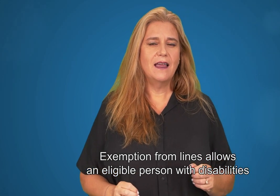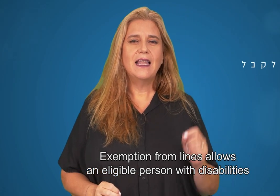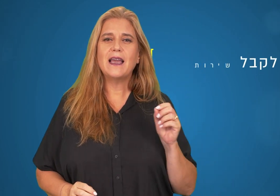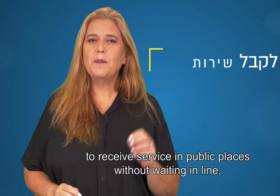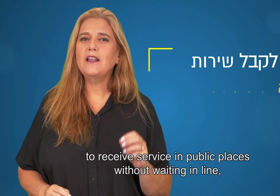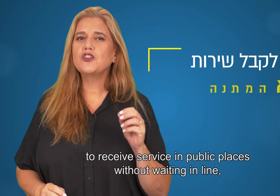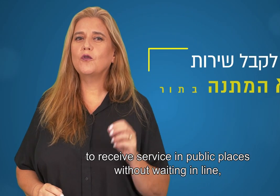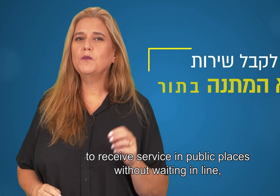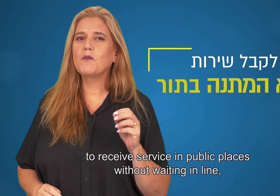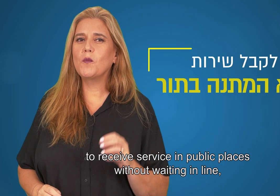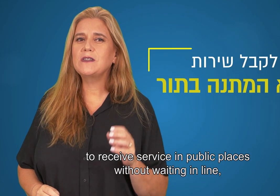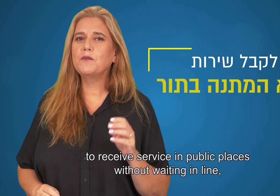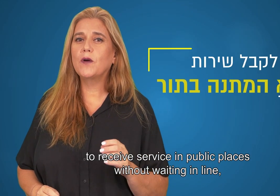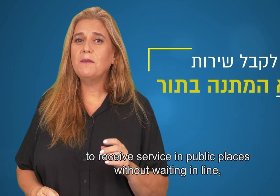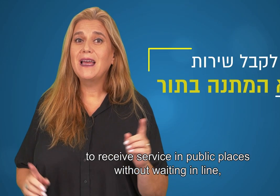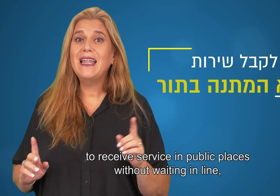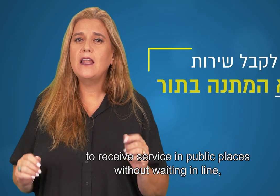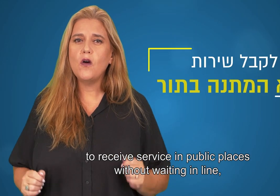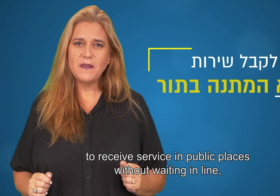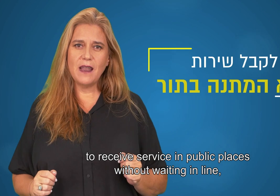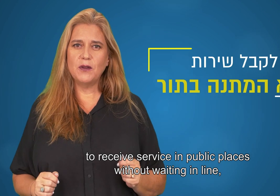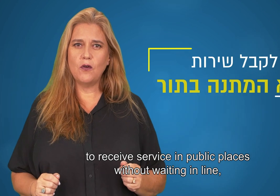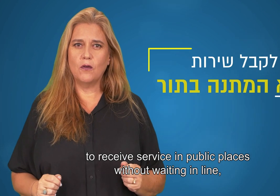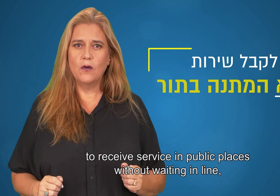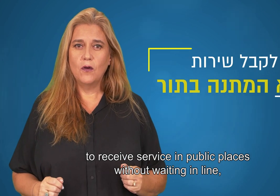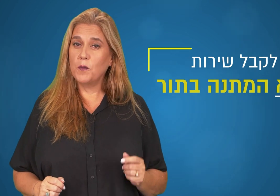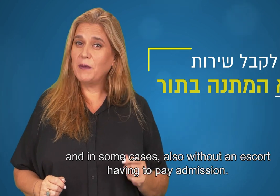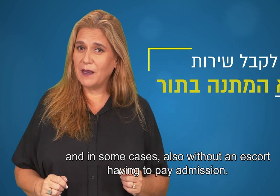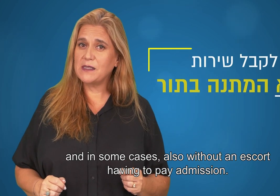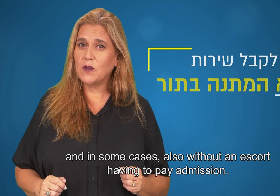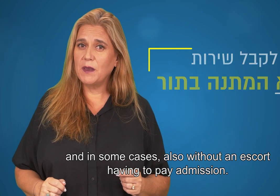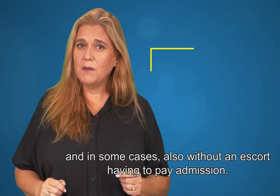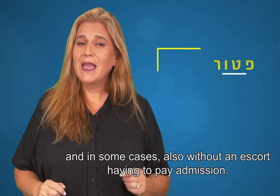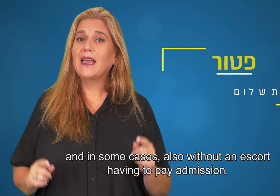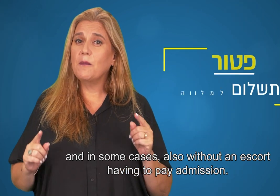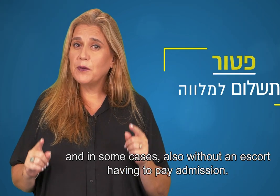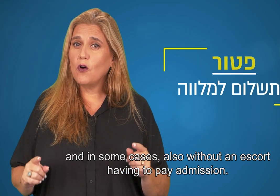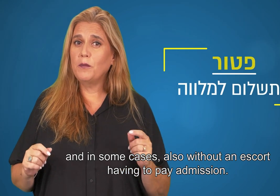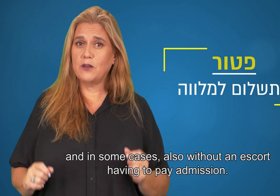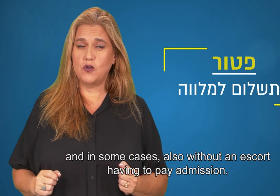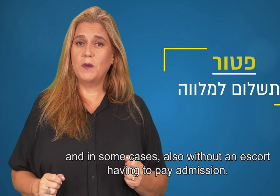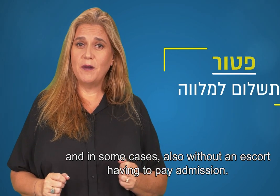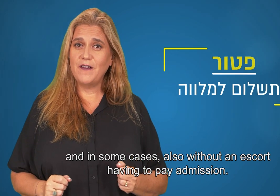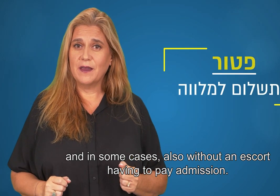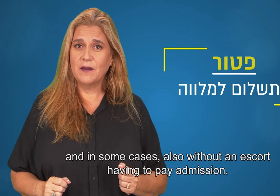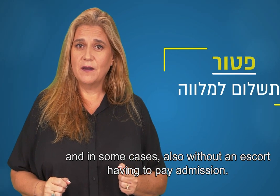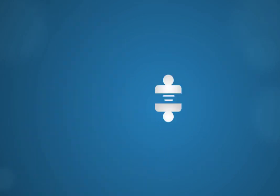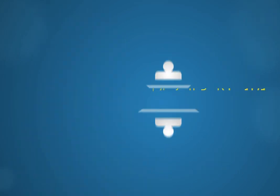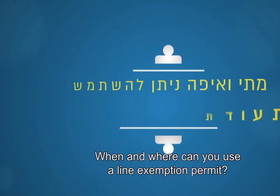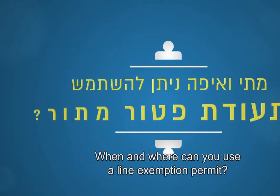לקבל שירות במקומות ציבוריים ללא המתנה בתור ובמקרים מסוימים גם פתור מתשלום למלווה מתי